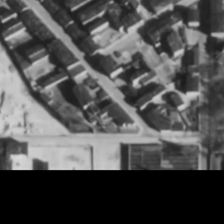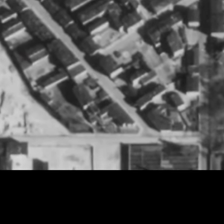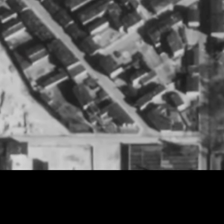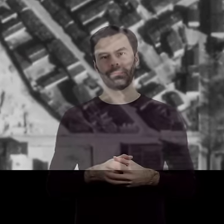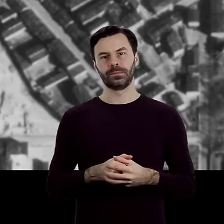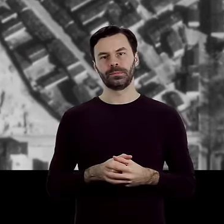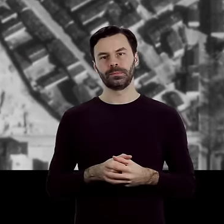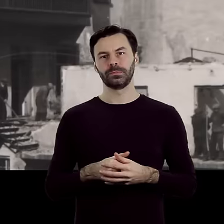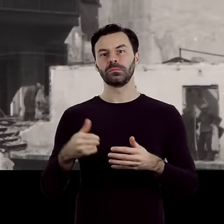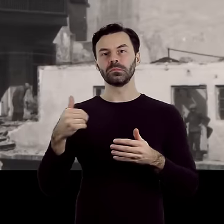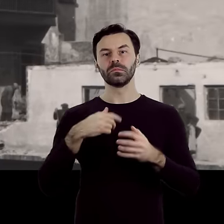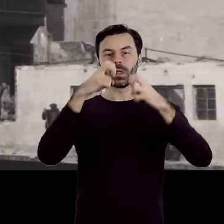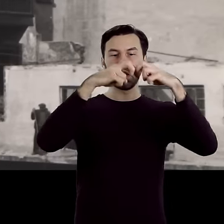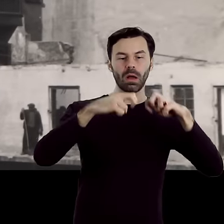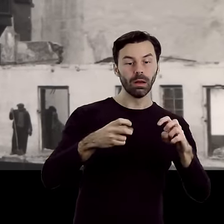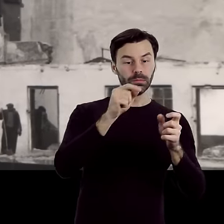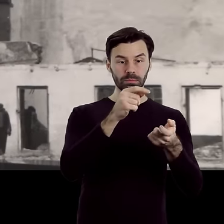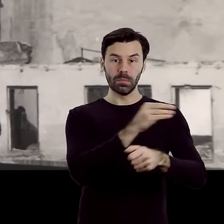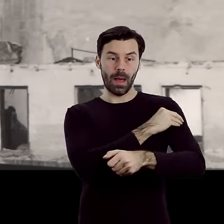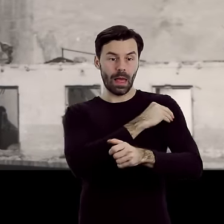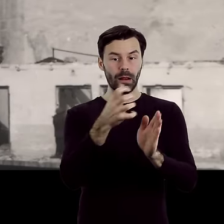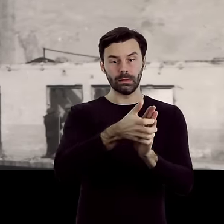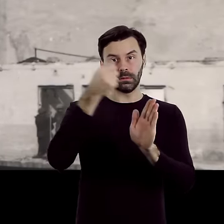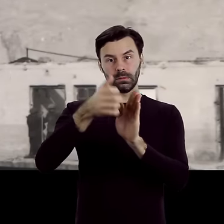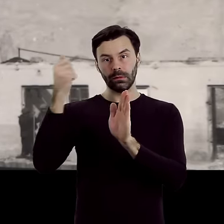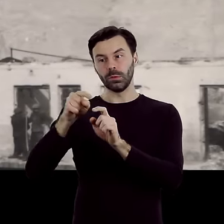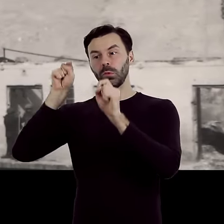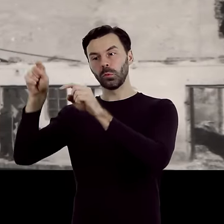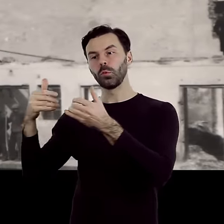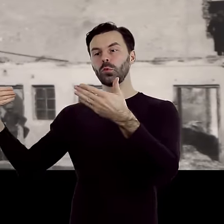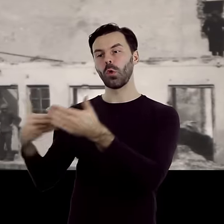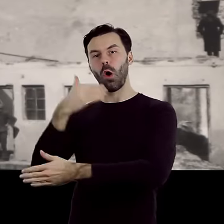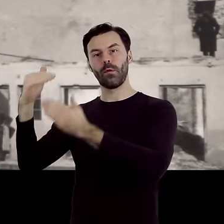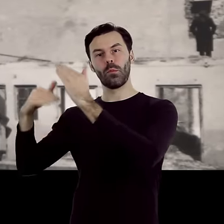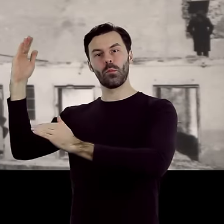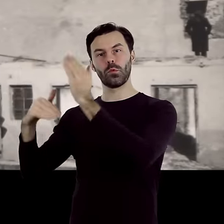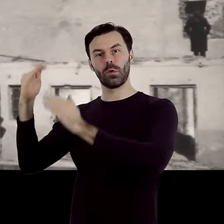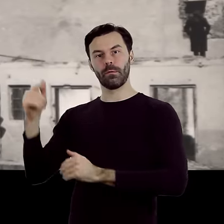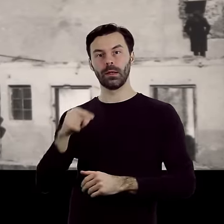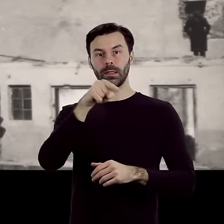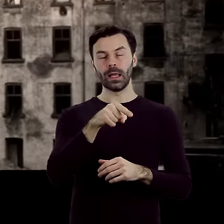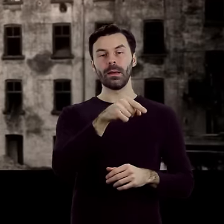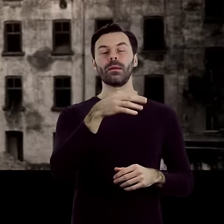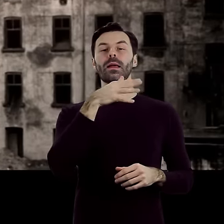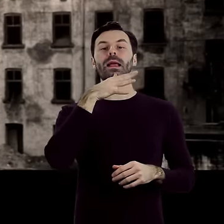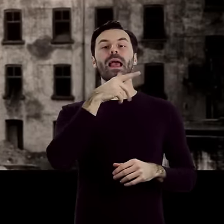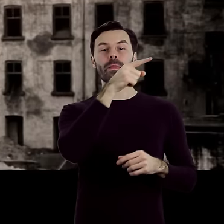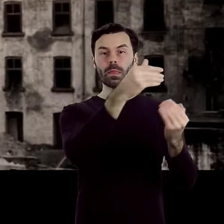Materiały z rozbiórki wykorzystane będą przy budowie nowych osiedli. W miejscu getta Niemcy zamierzali stworzyć